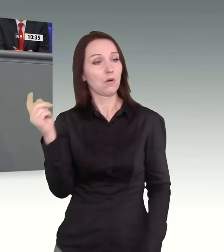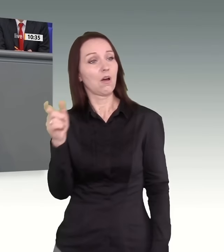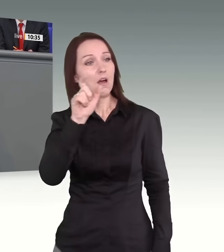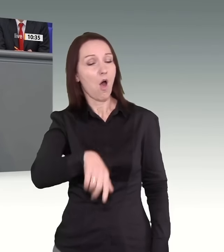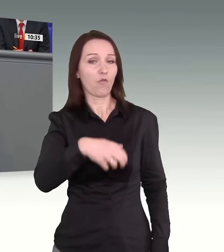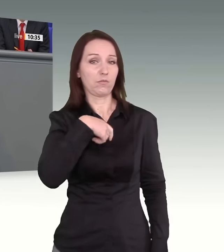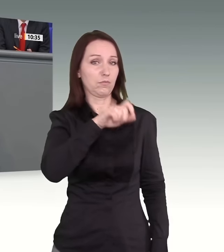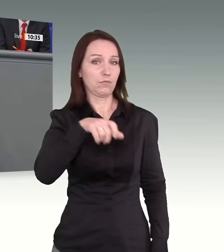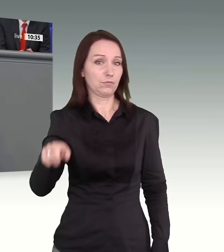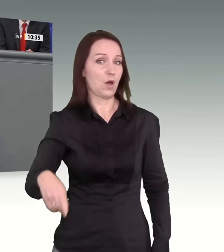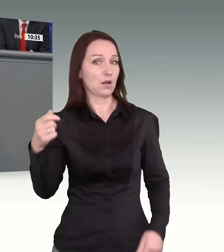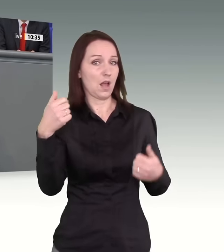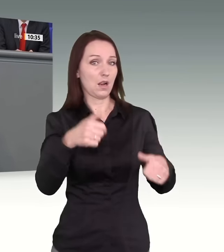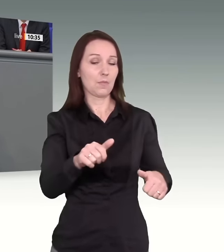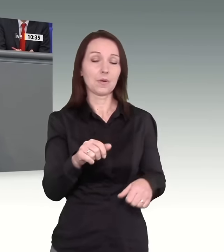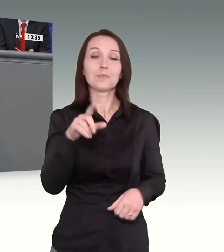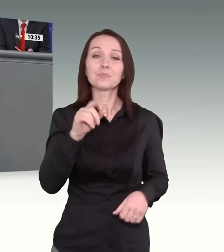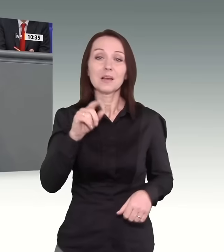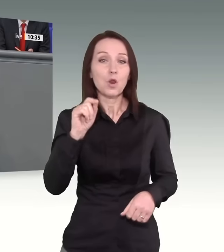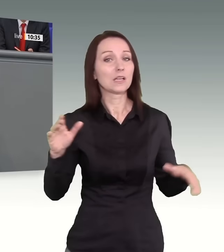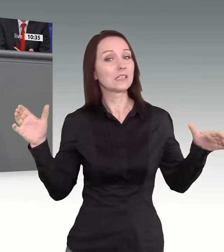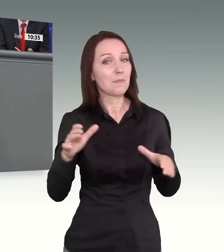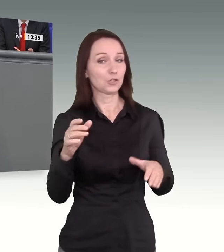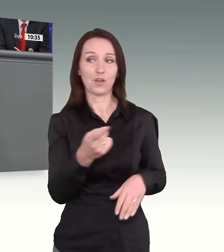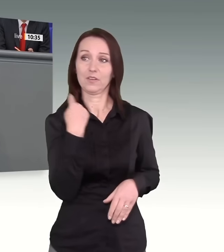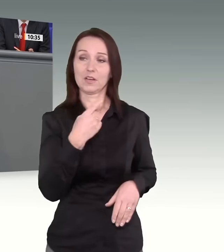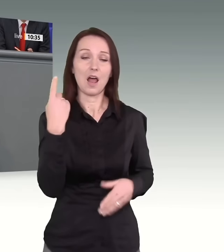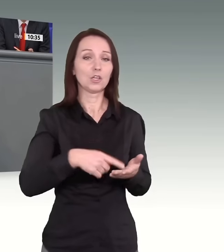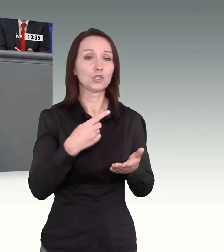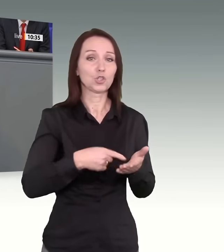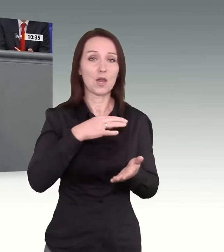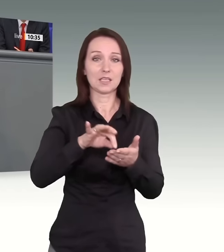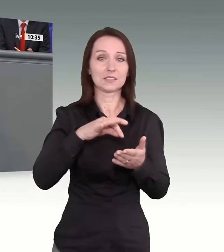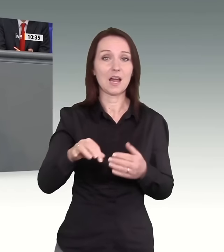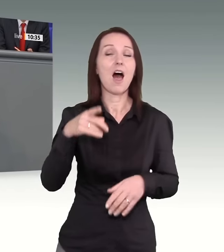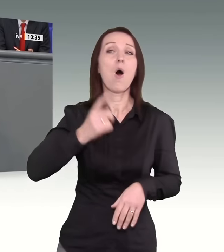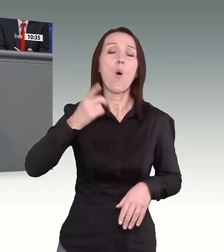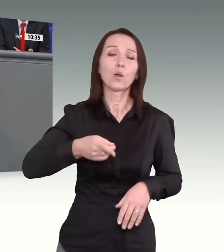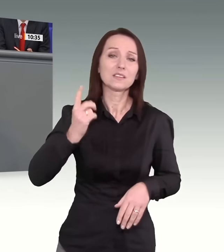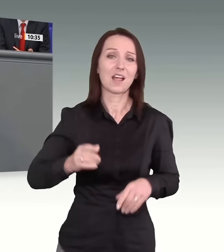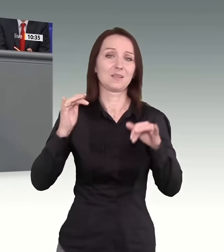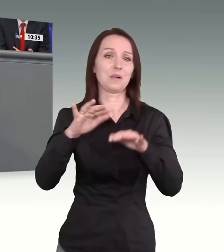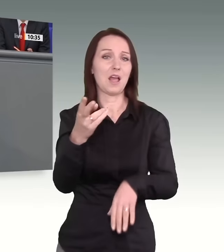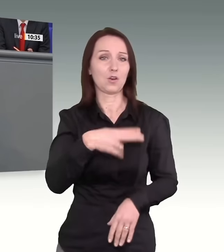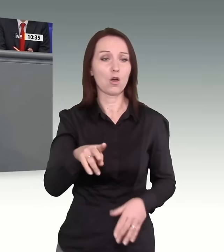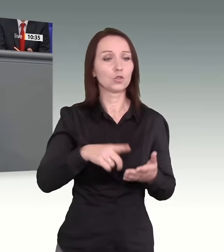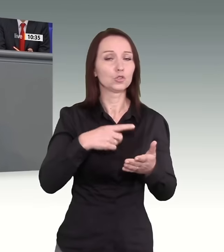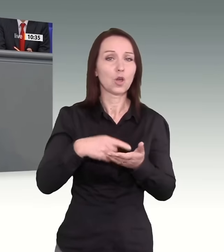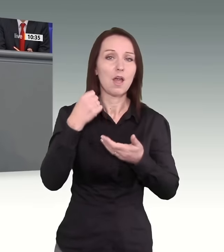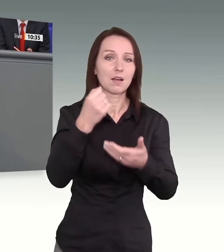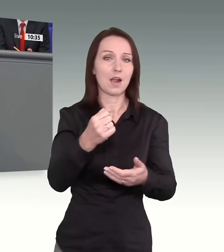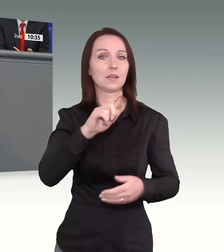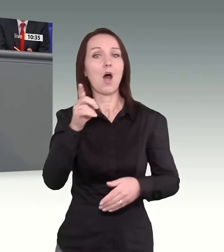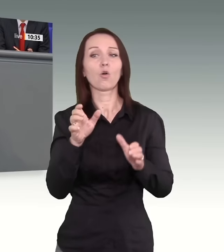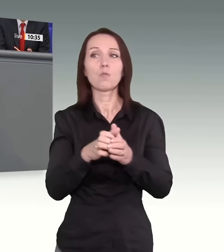uns alle Steuerzahler, um Hunderte Milliarden Euro Steuergelder, die Kommunen, um ihre finanzielle Zukunft, die Frauen, um ihre